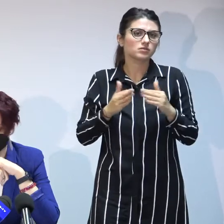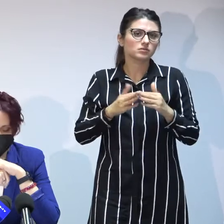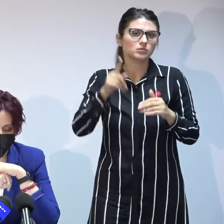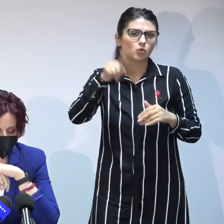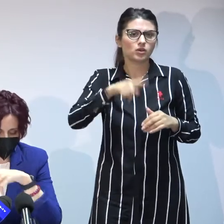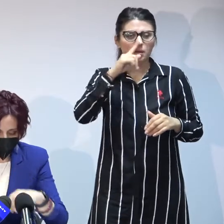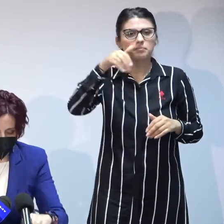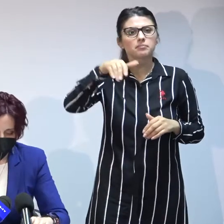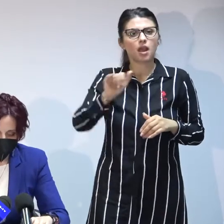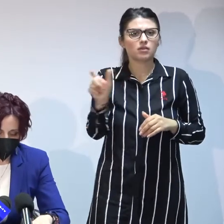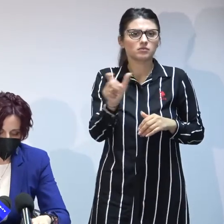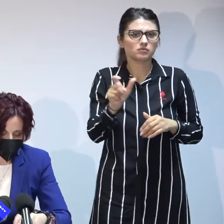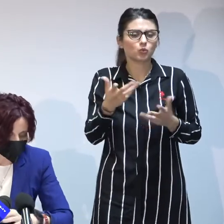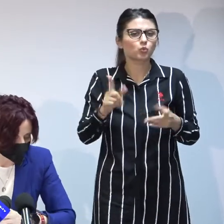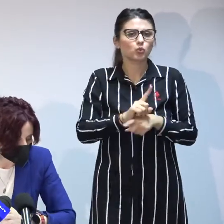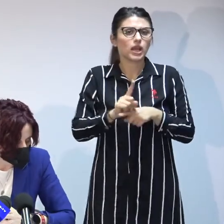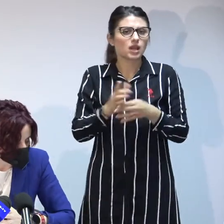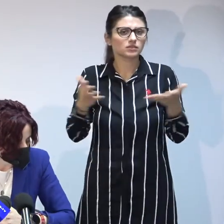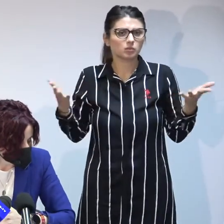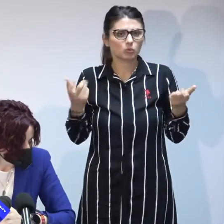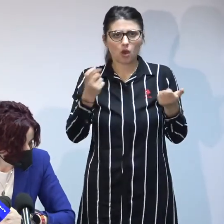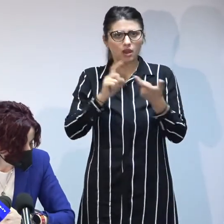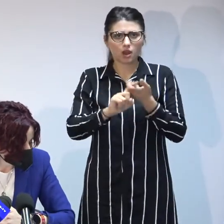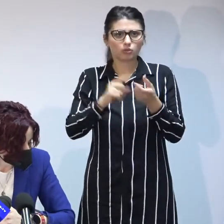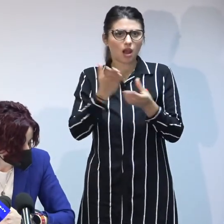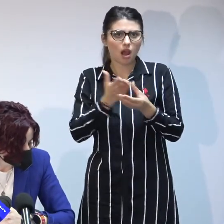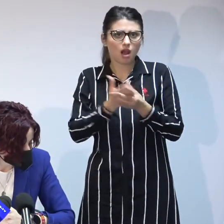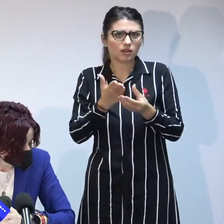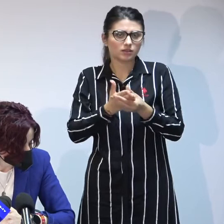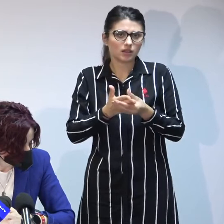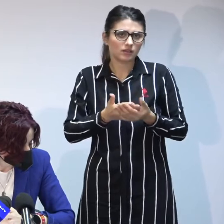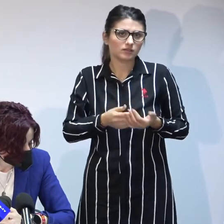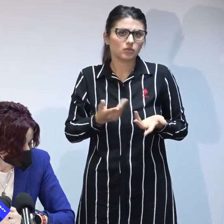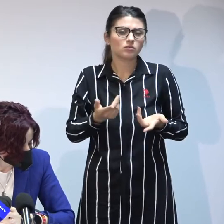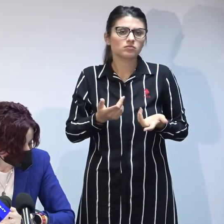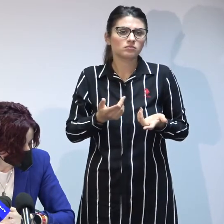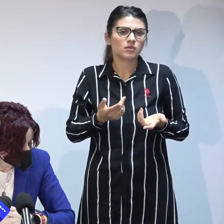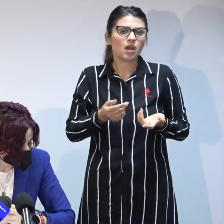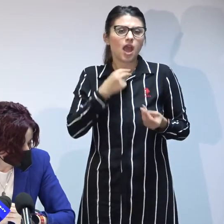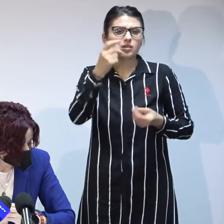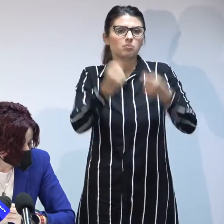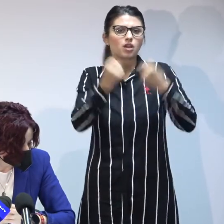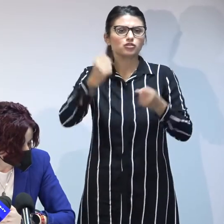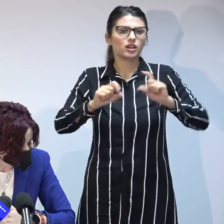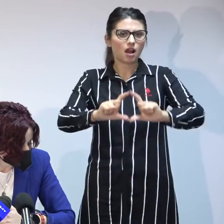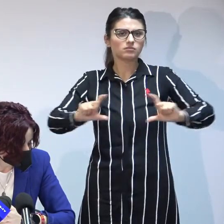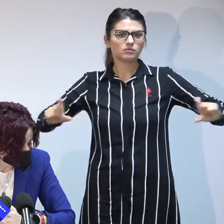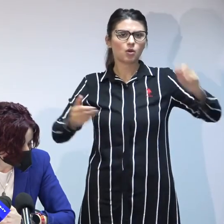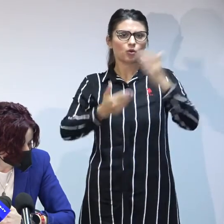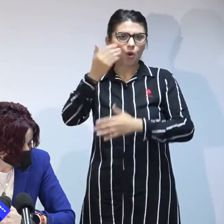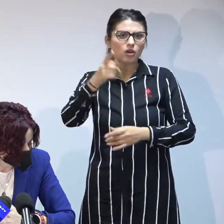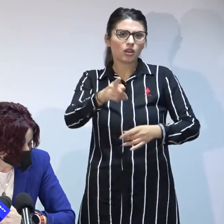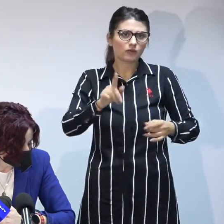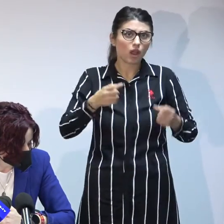prin luna mai deci nu birocratia este sau în cel puțin nu actele astea dacă îl matriculezi o mașină în România s